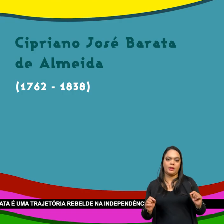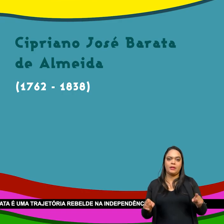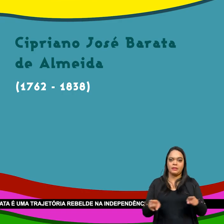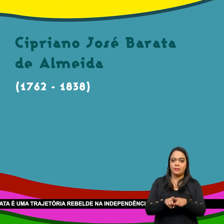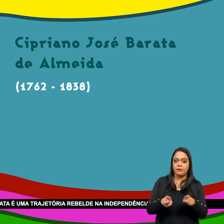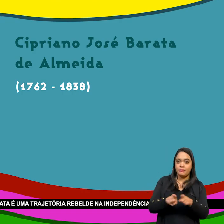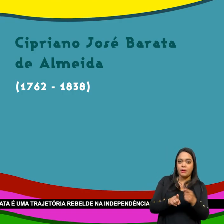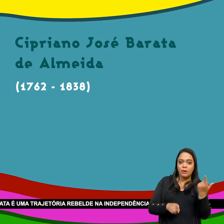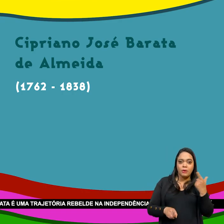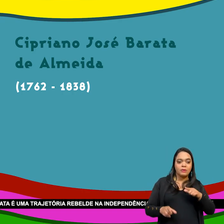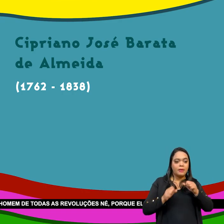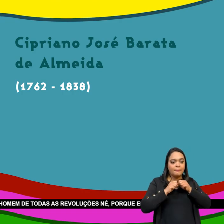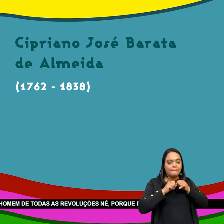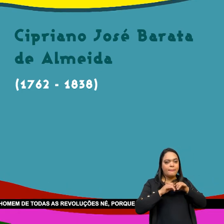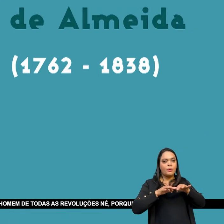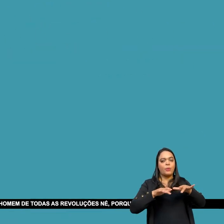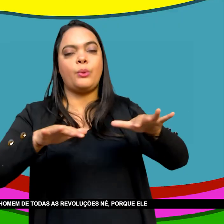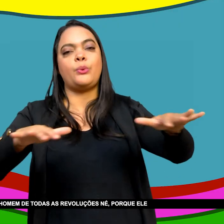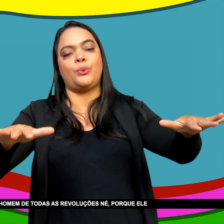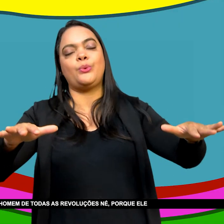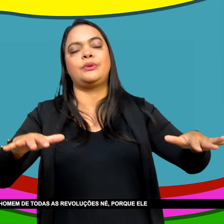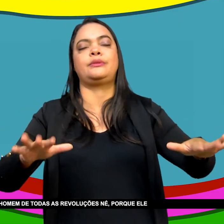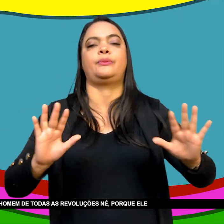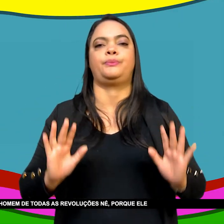rebelde Na independência Do Brasil